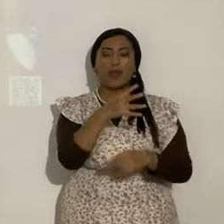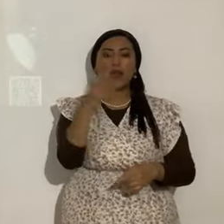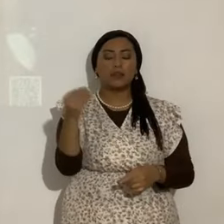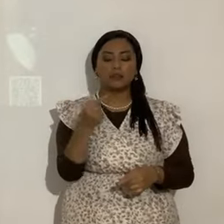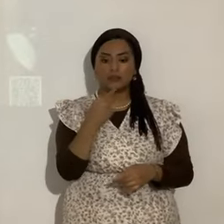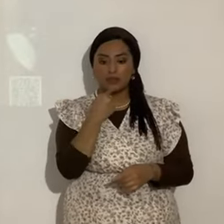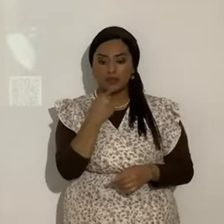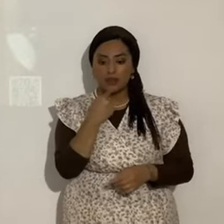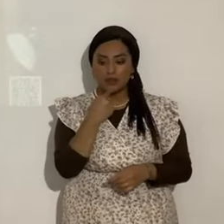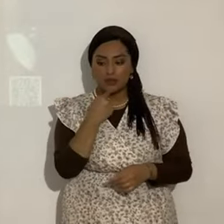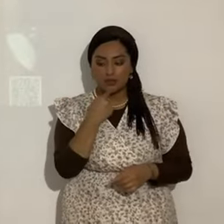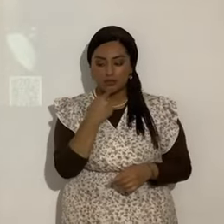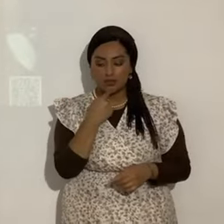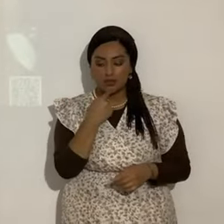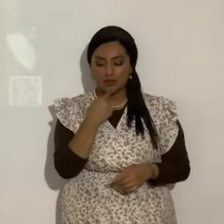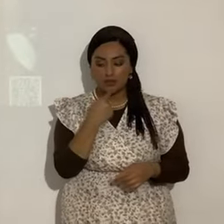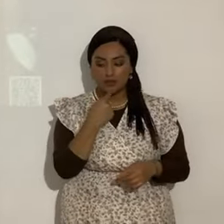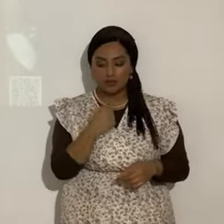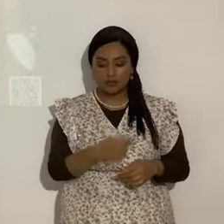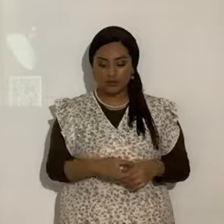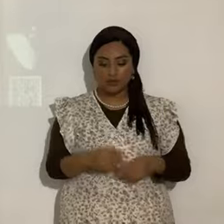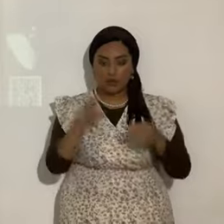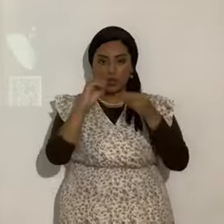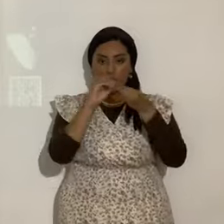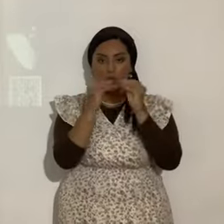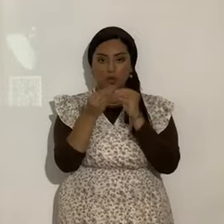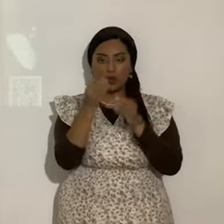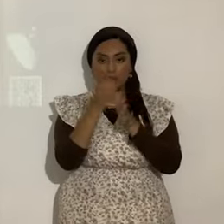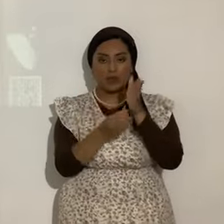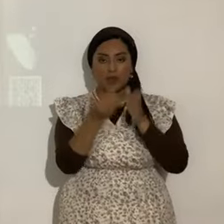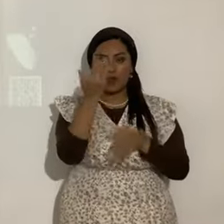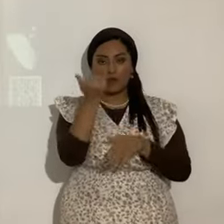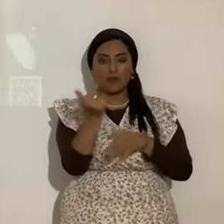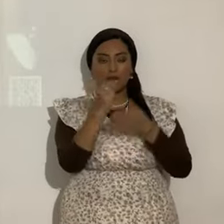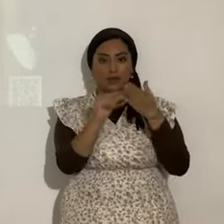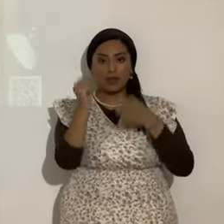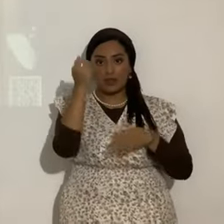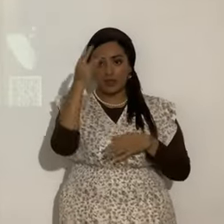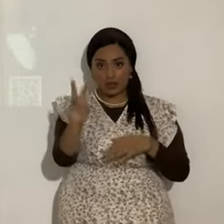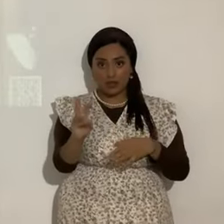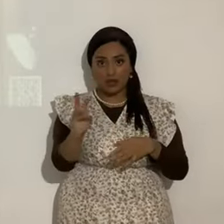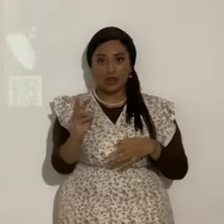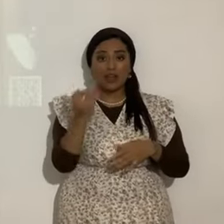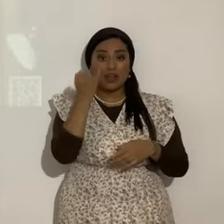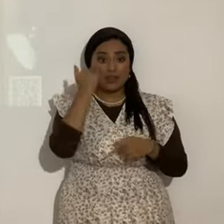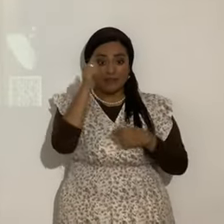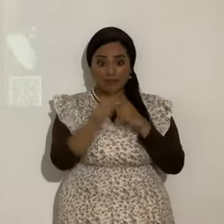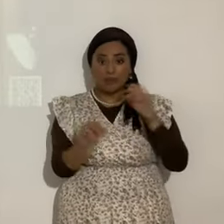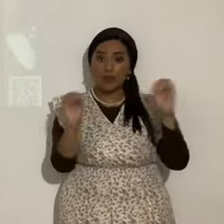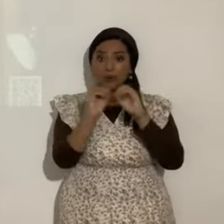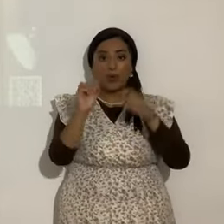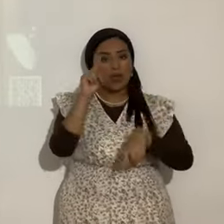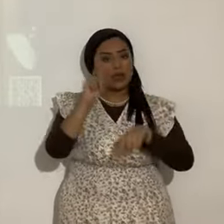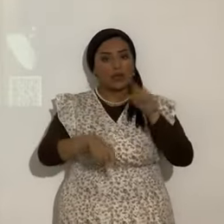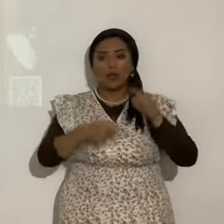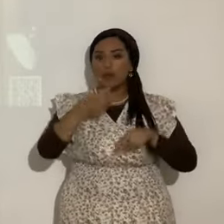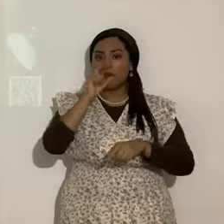bendito sea tu nombre, números 15, 16, que ningún incircunciso puede tomar de pesar. Ningún